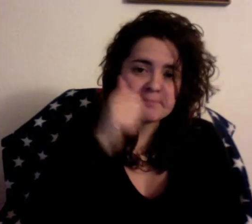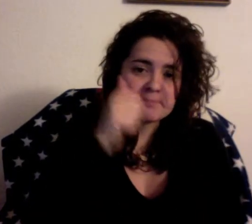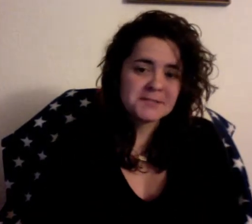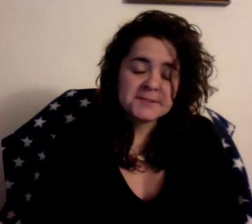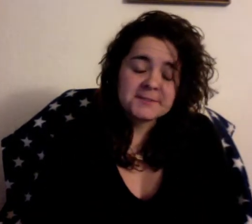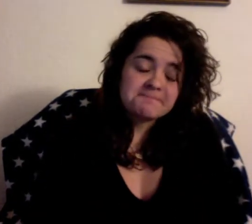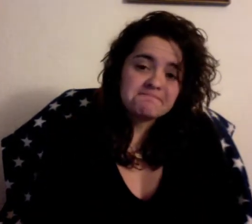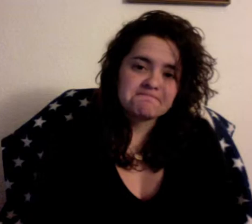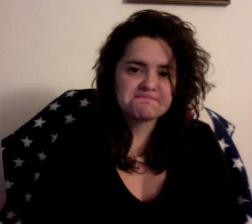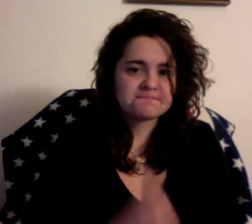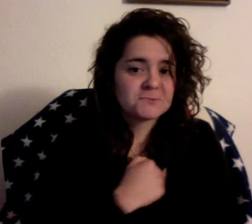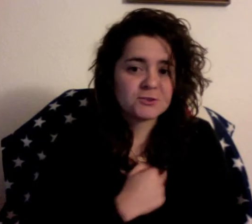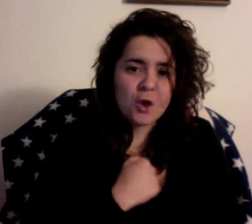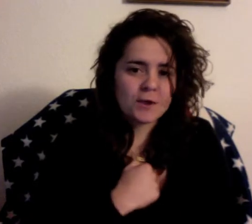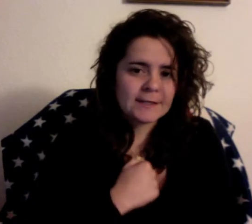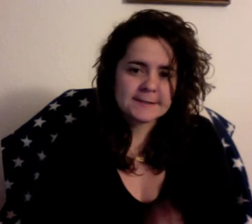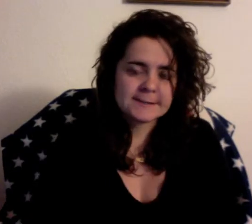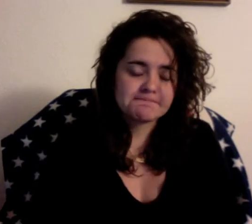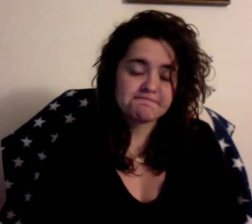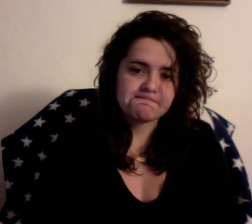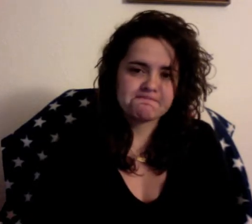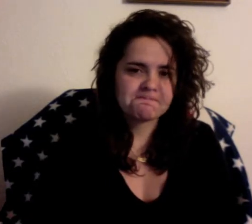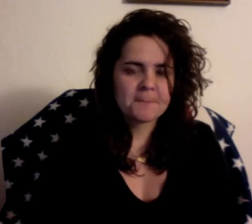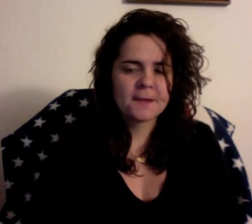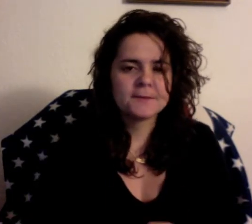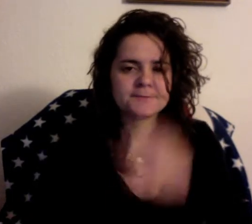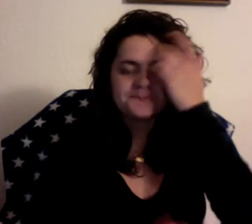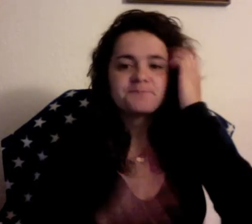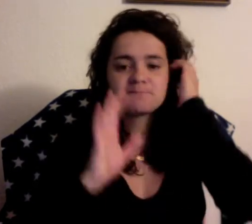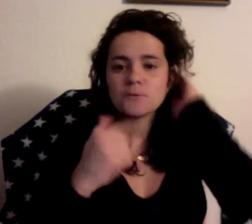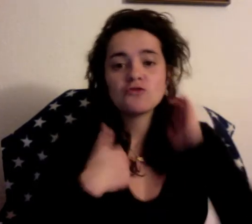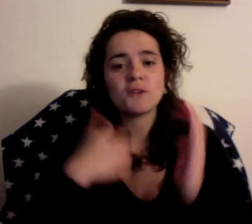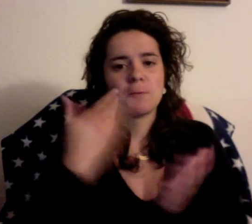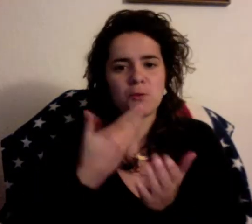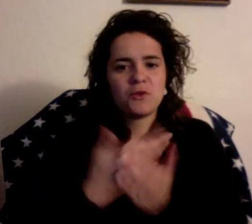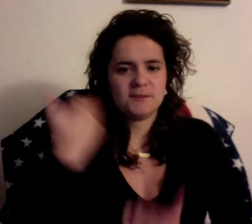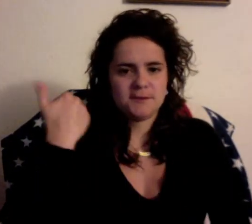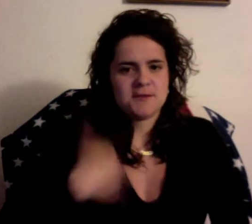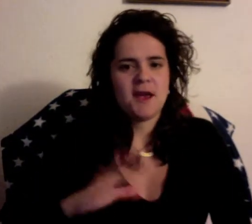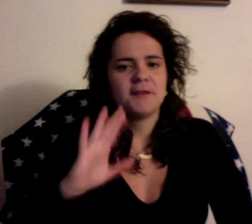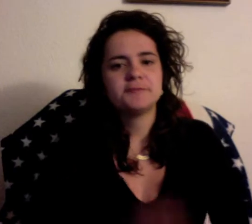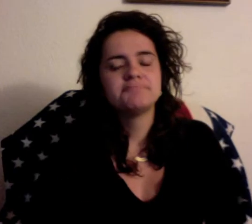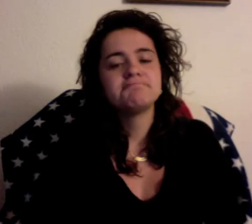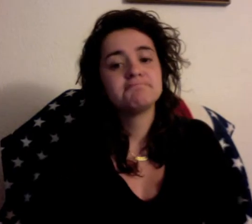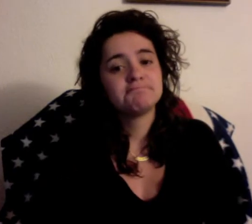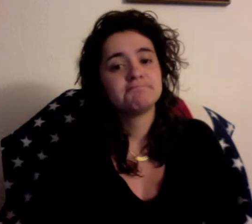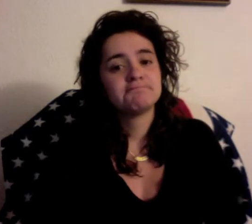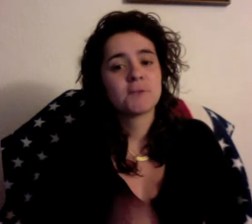contraten a un desempleado Y ya son más de 3.000 los que han vuelto a vivir un primer día de trabajo Ese es nuestro compromiso, trabajar con un futuro mejor para las